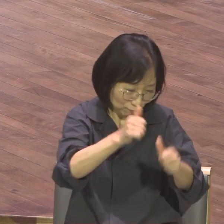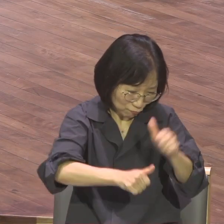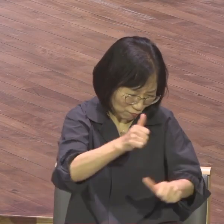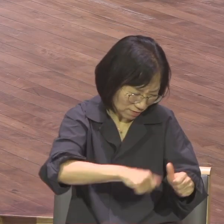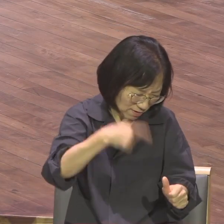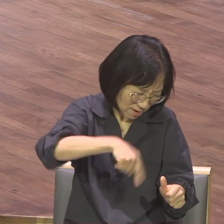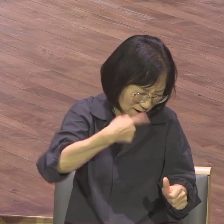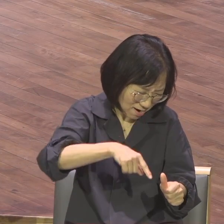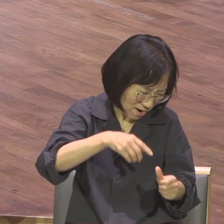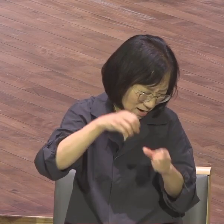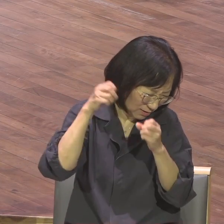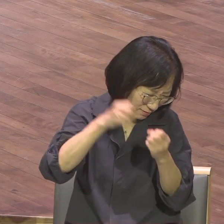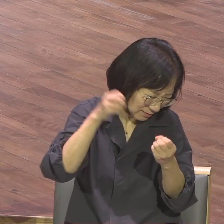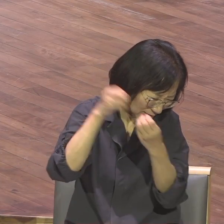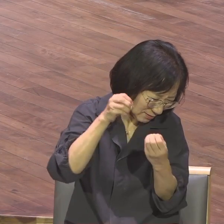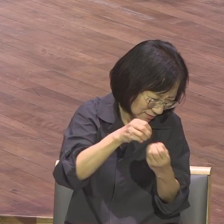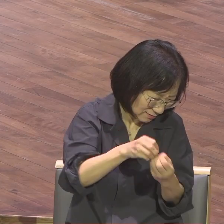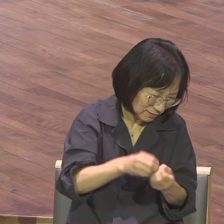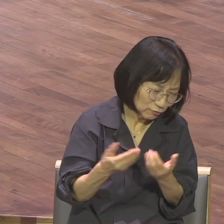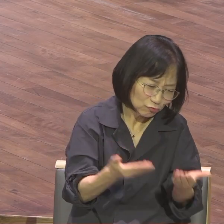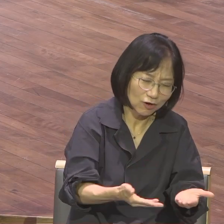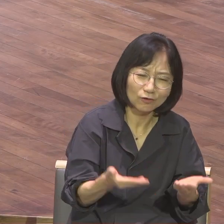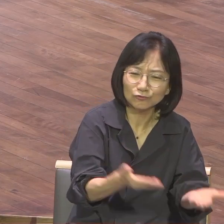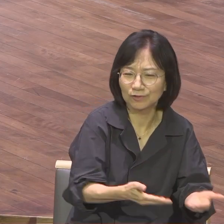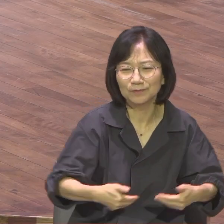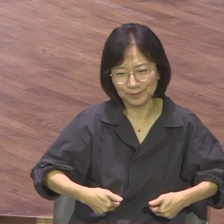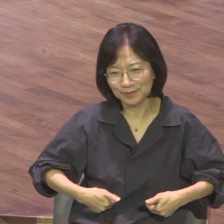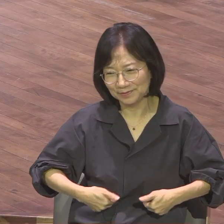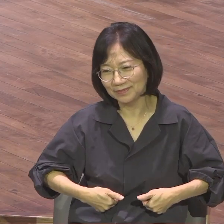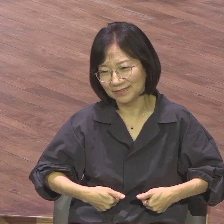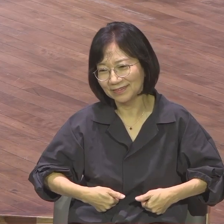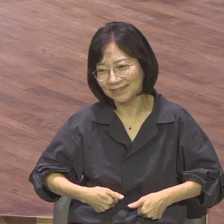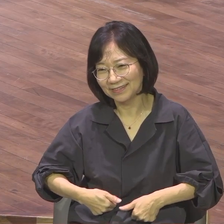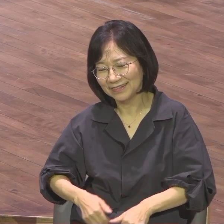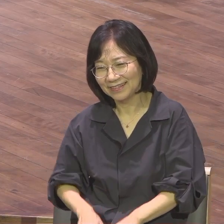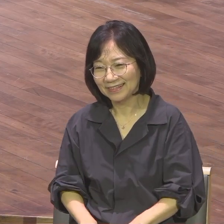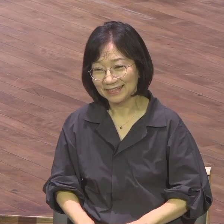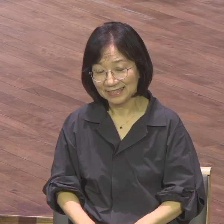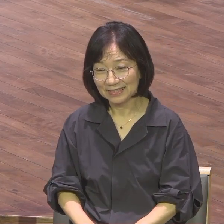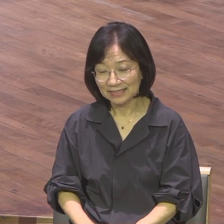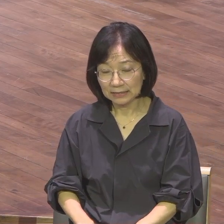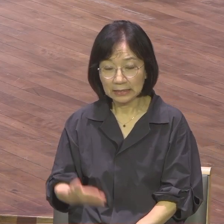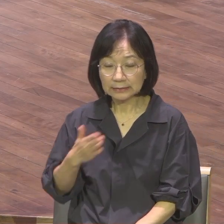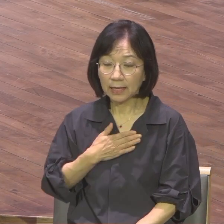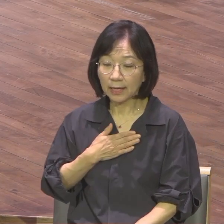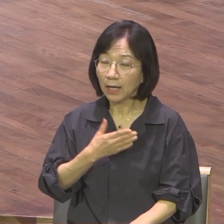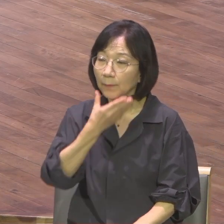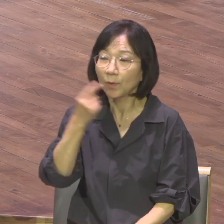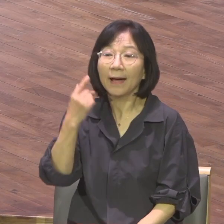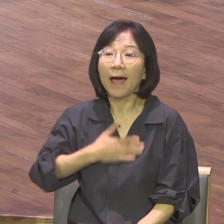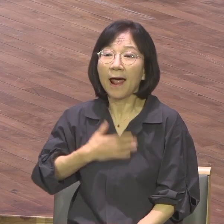시대시대마다 복음운동이 일어났지만 다음 세대로 복음이 전달되지 못했을 때는